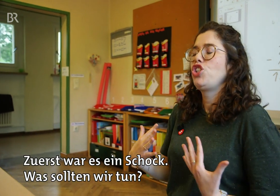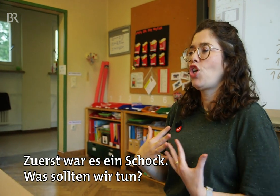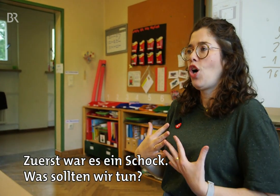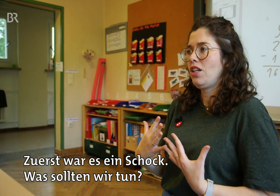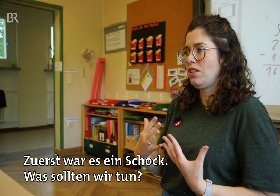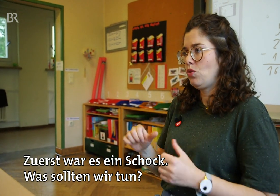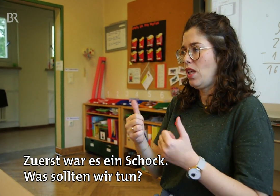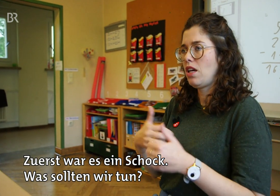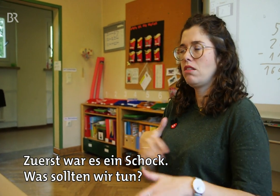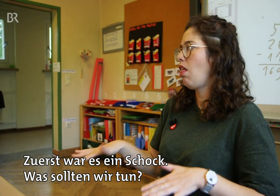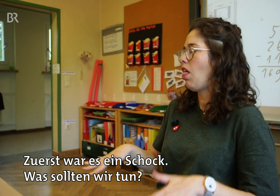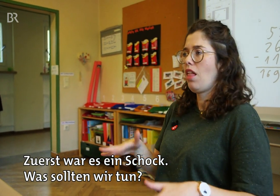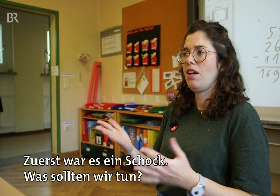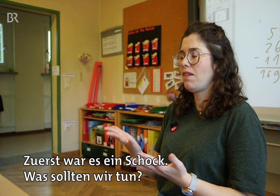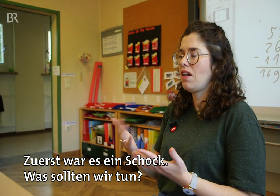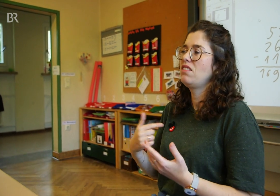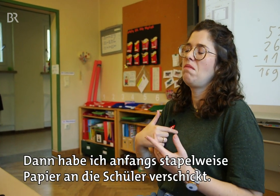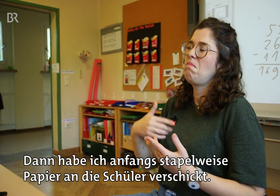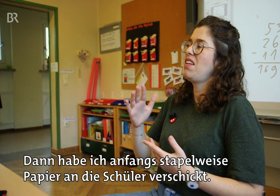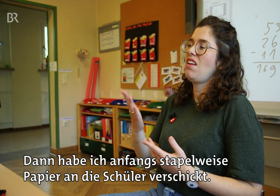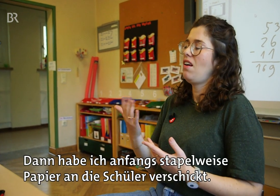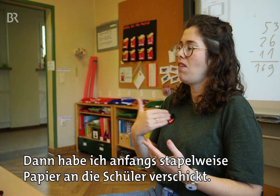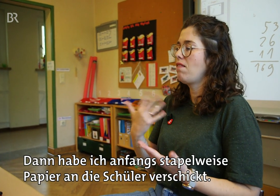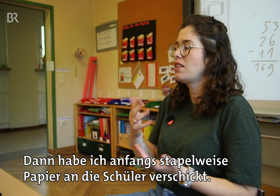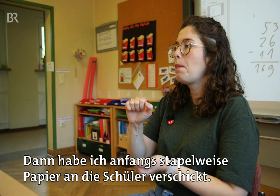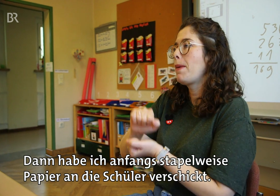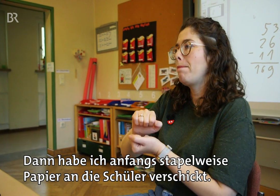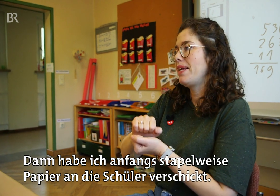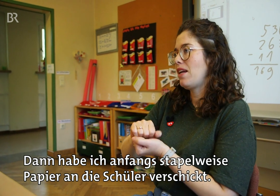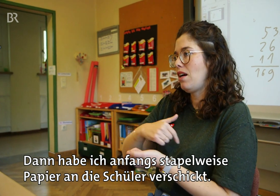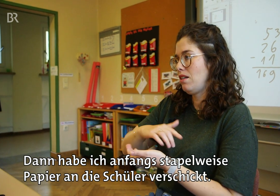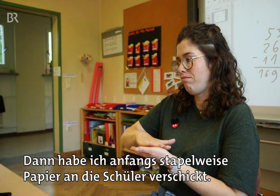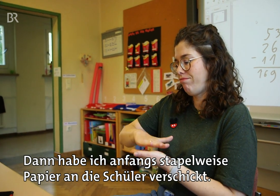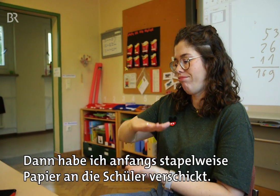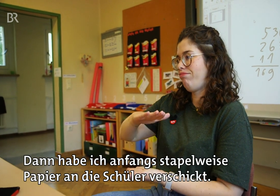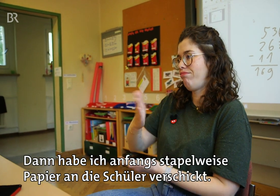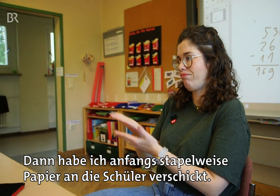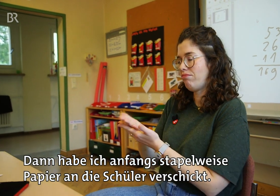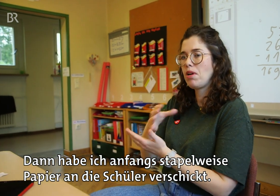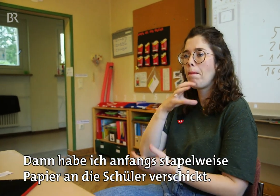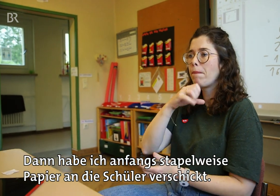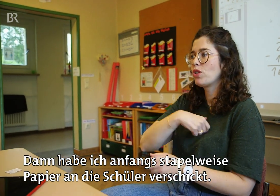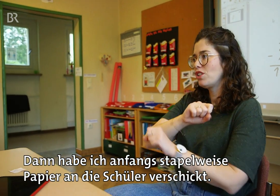Zuerst war es ein Schock. Was sollten wir tun? Dann habe ich anfangs stapelweise Papier an die Schüler verschickt.